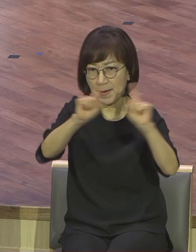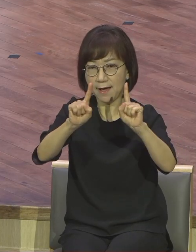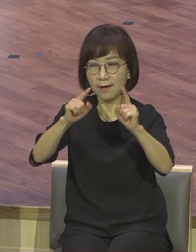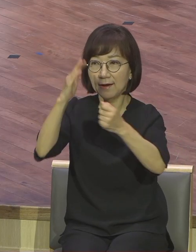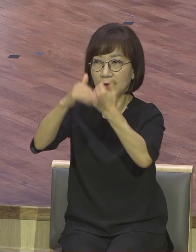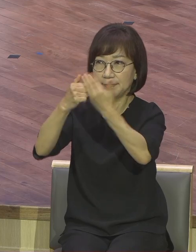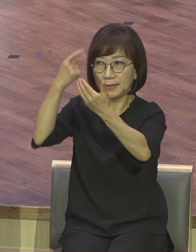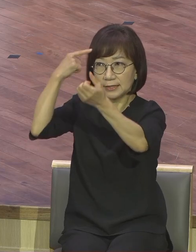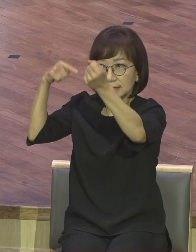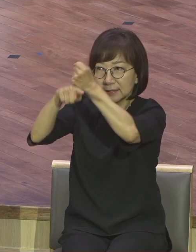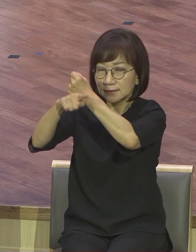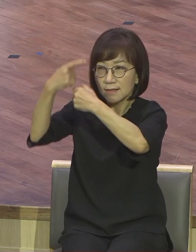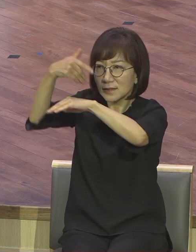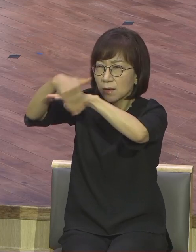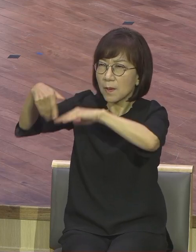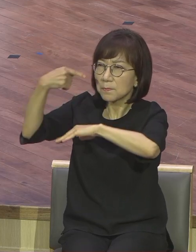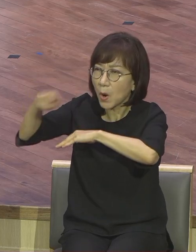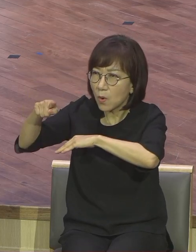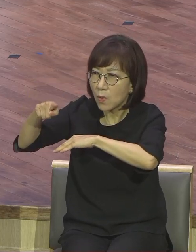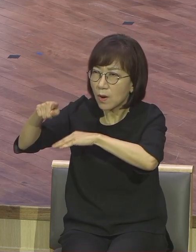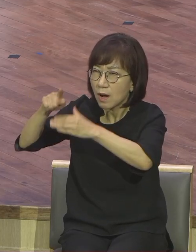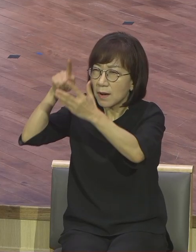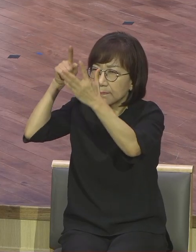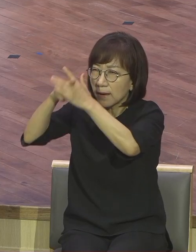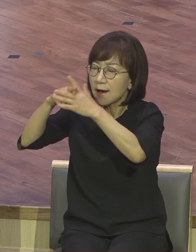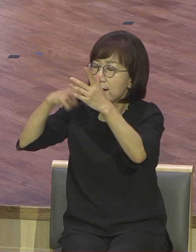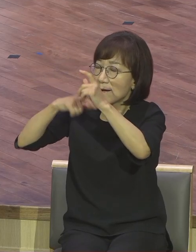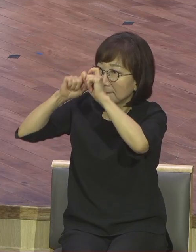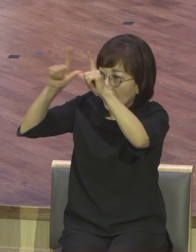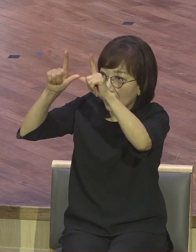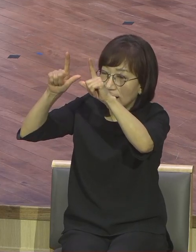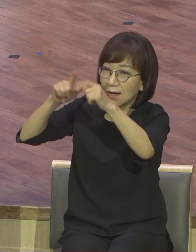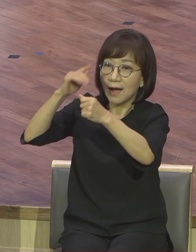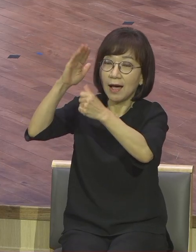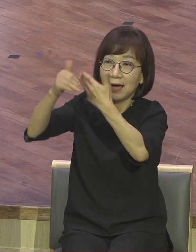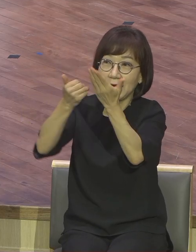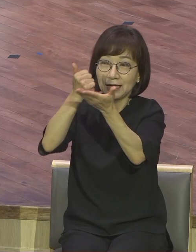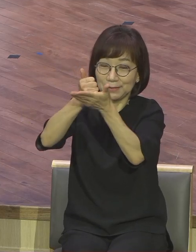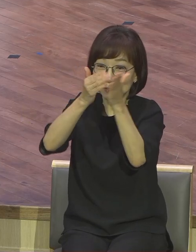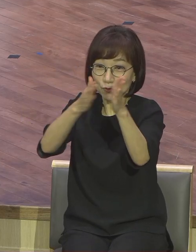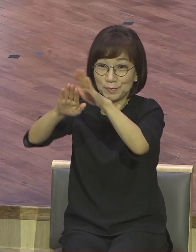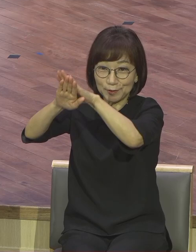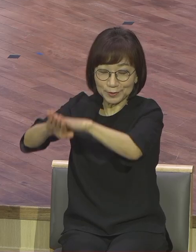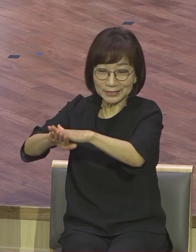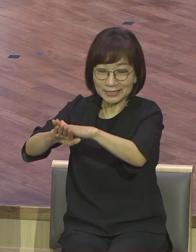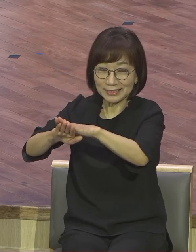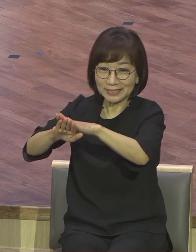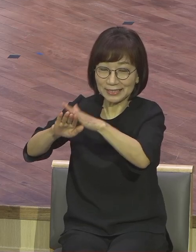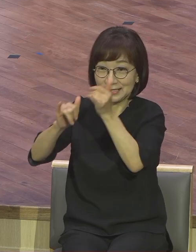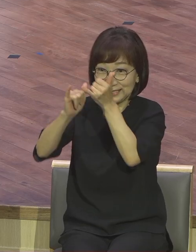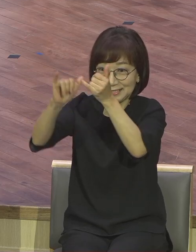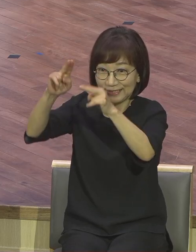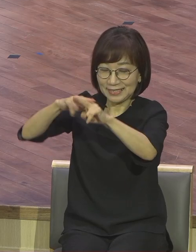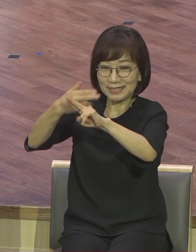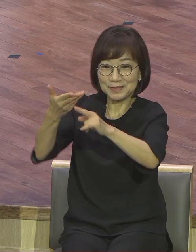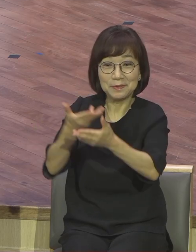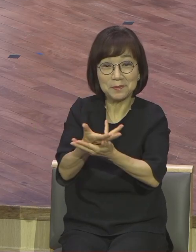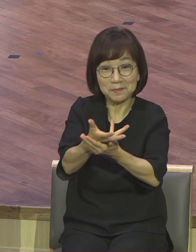분별하면서 하나님께서 예배해 놓으신 하늘 상감을 받는 그런 영적인 희랑인들 다 되시기를